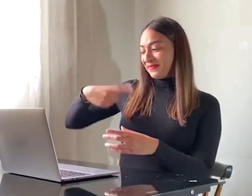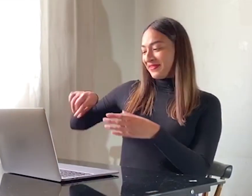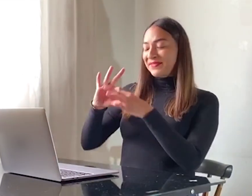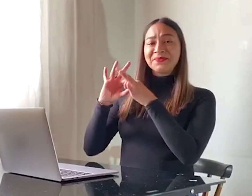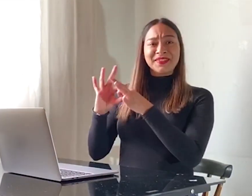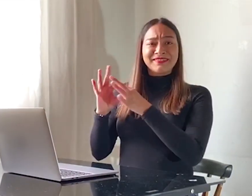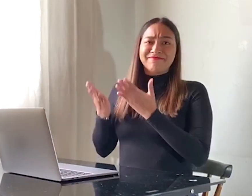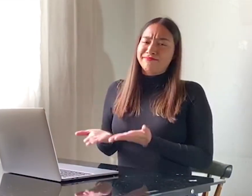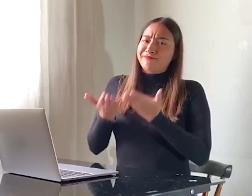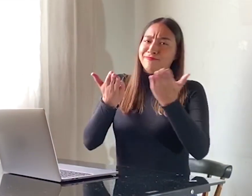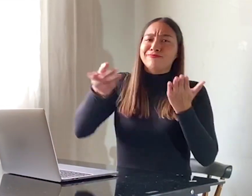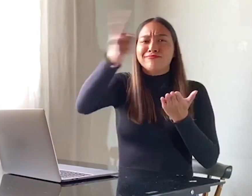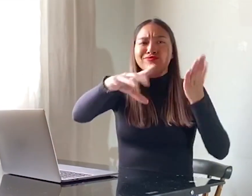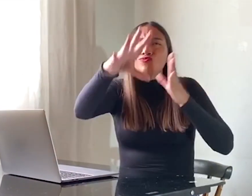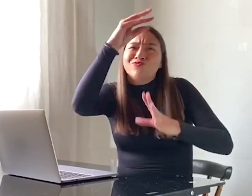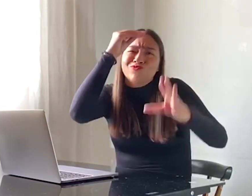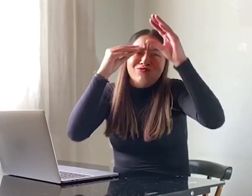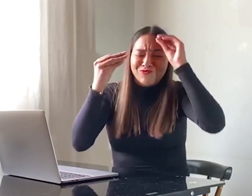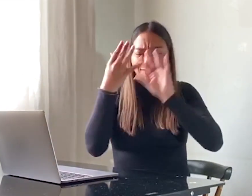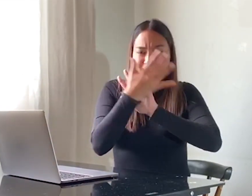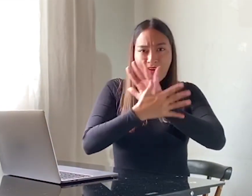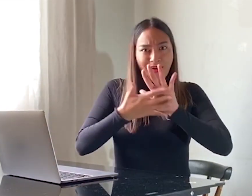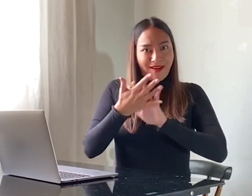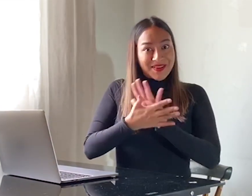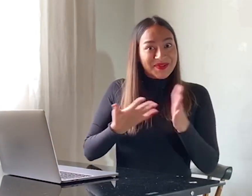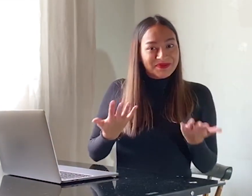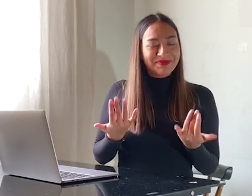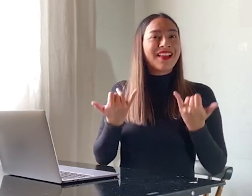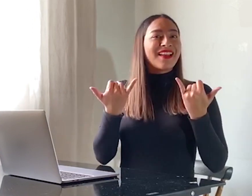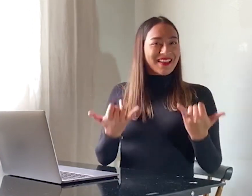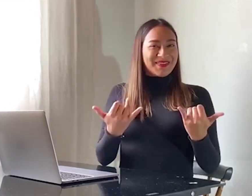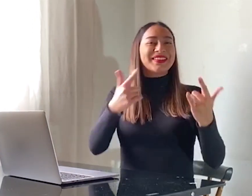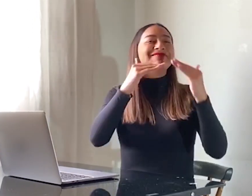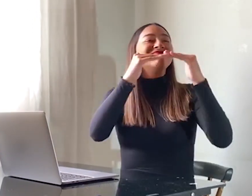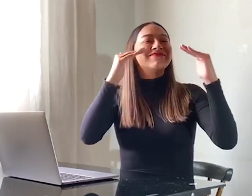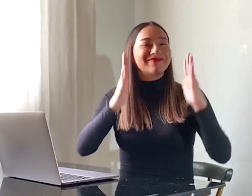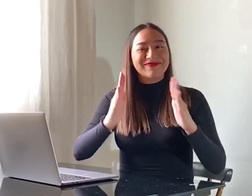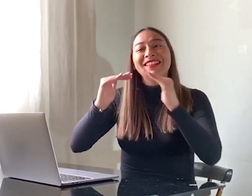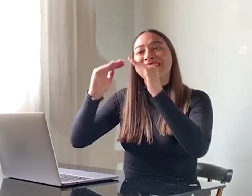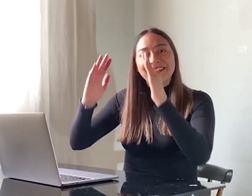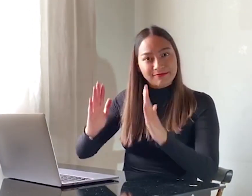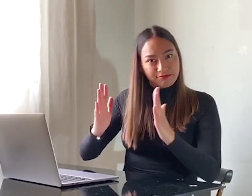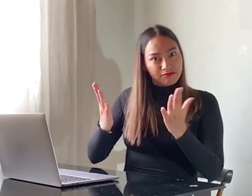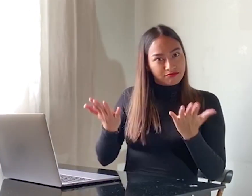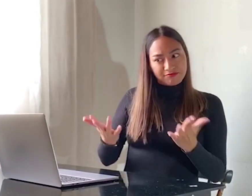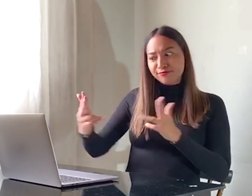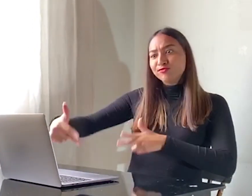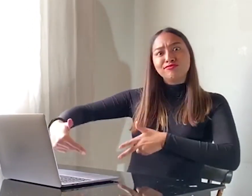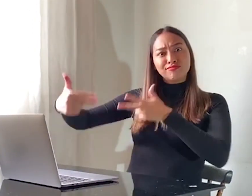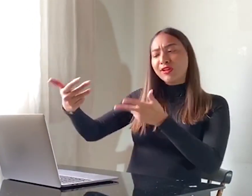La Federación Nacional de Sordos de Colombia, FENASCOL, te invita a seguir aprendiendo lengua de señas colombiana, esta vez desde tu casa, a